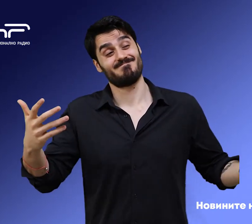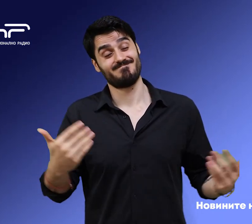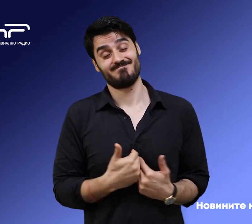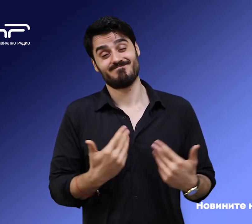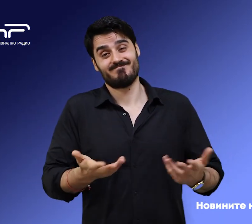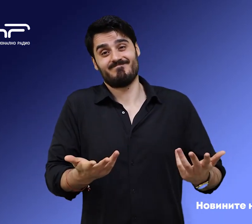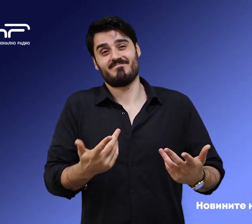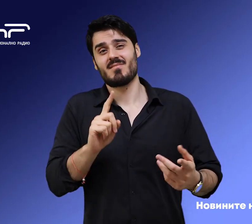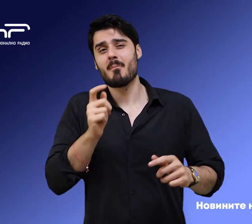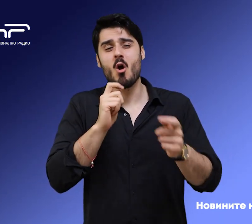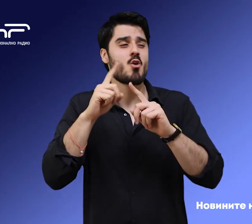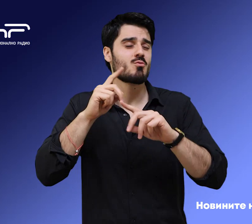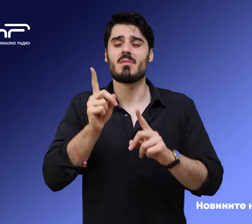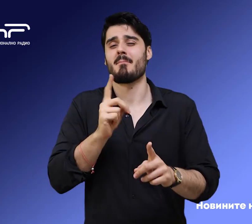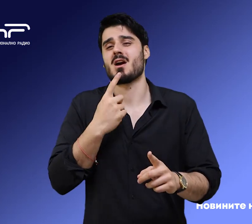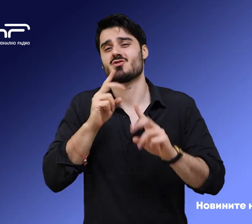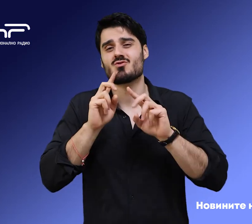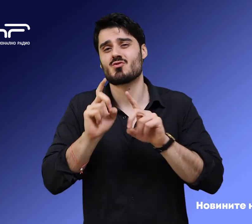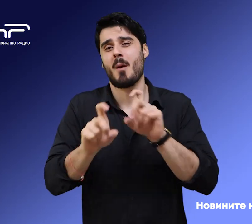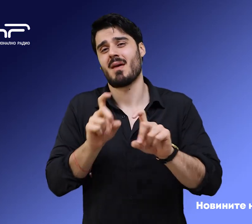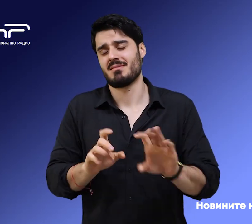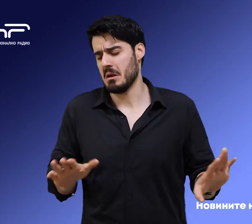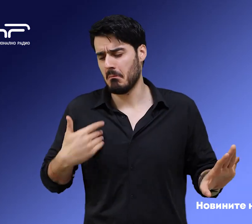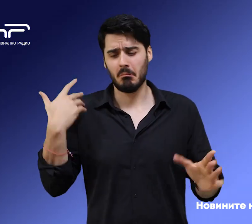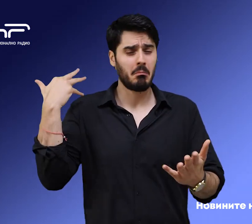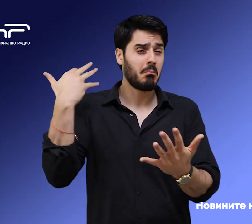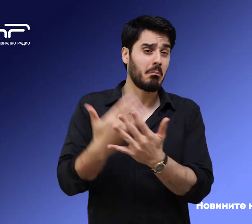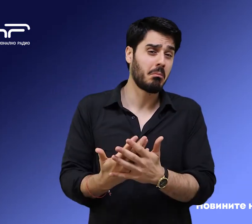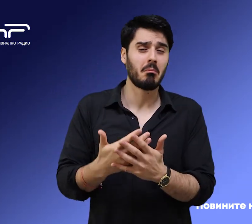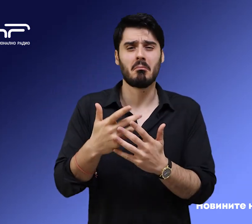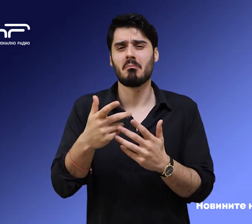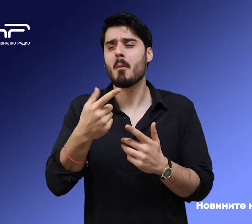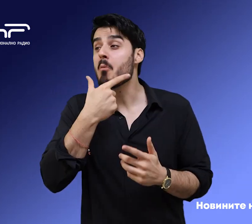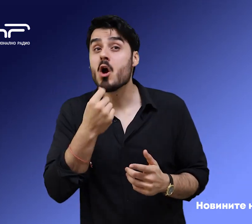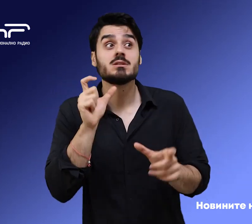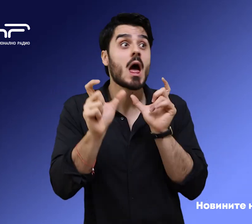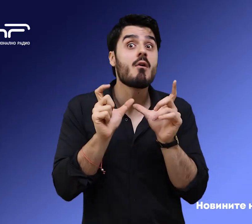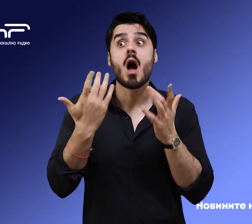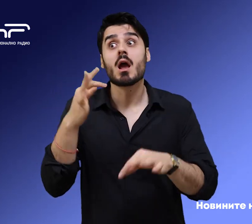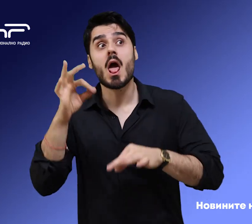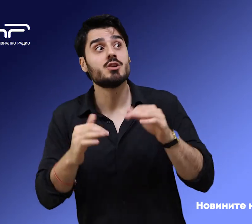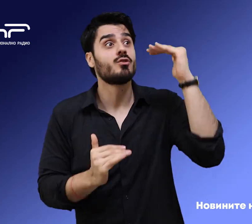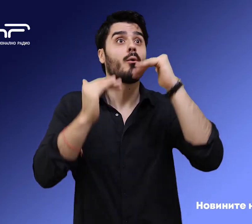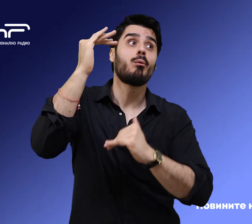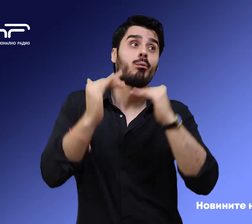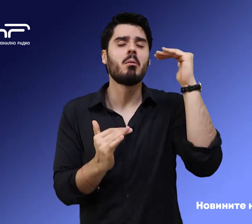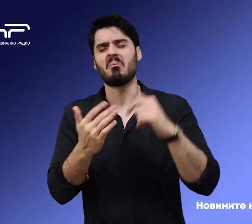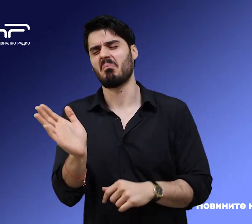не коментираме социологията. През последните години не съм видял нито веднъж социологията да познае, че ние се вървим напред. Не случайно сме на 130